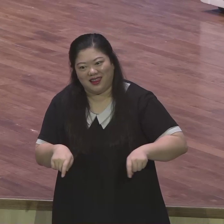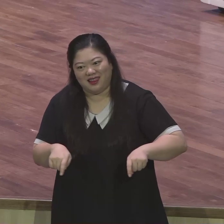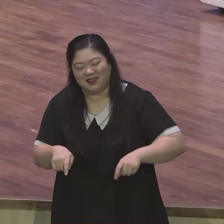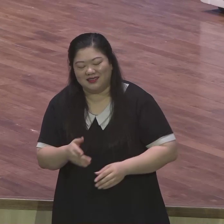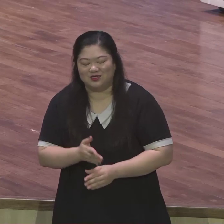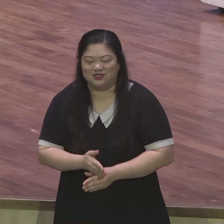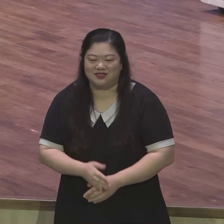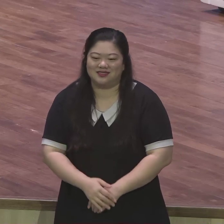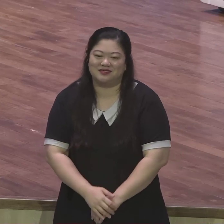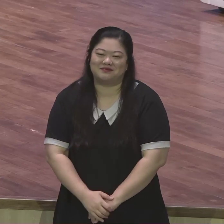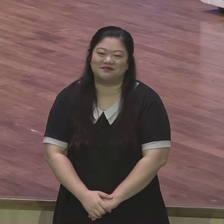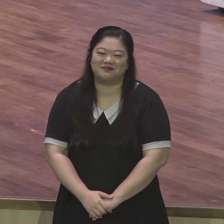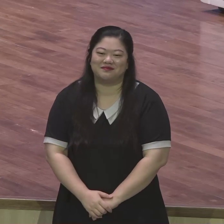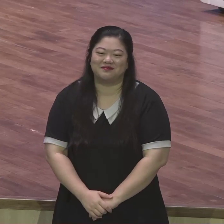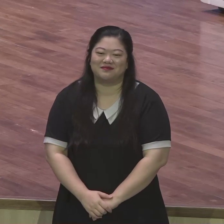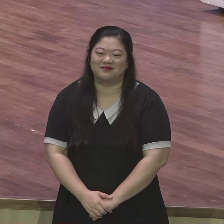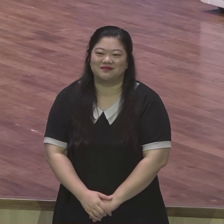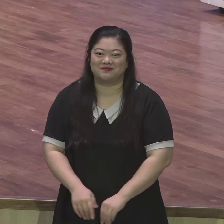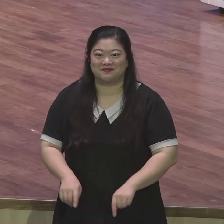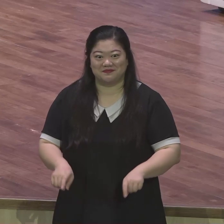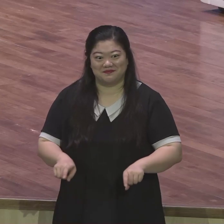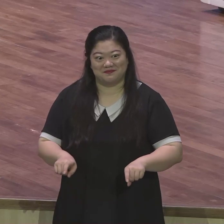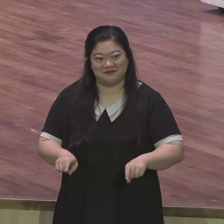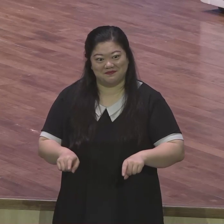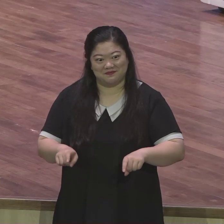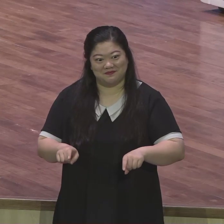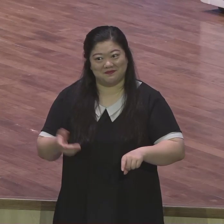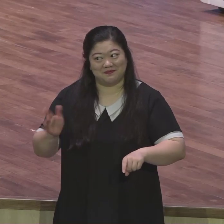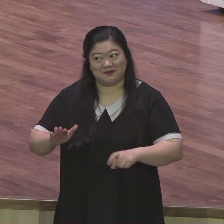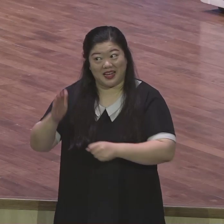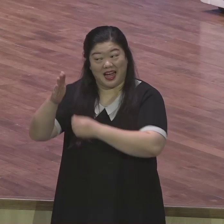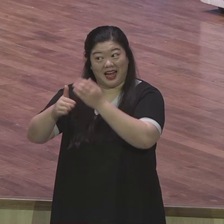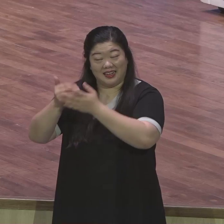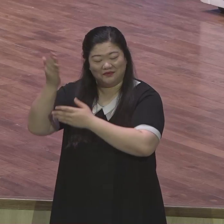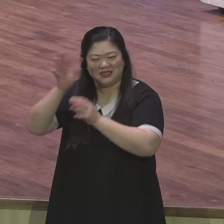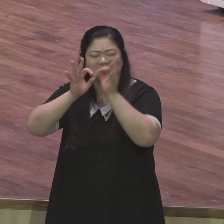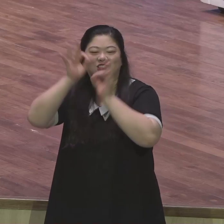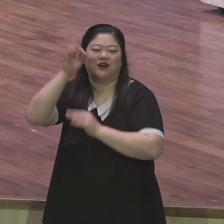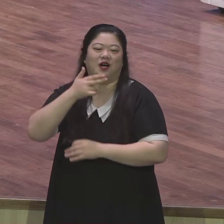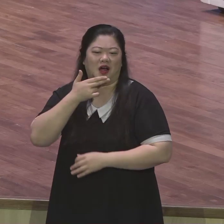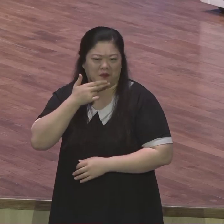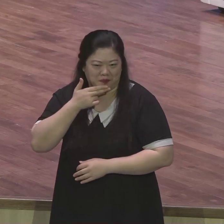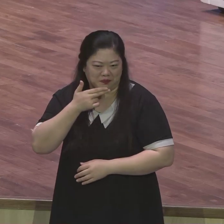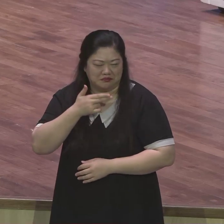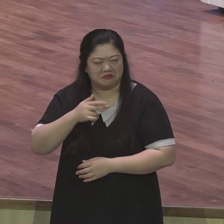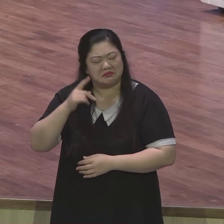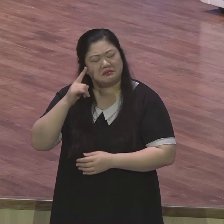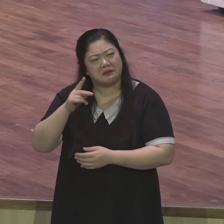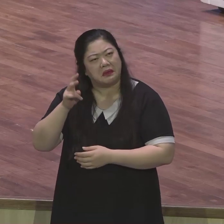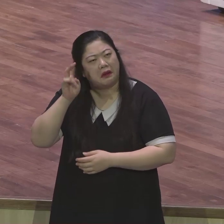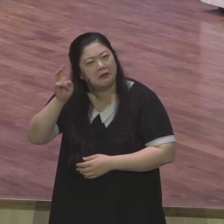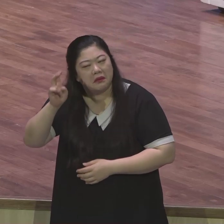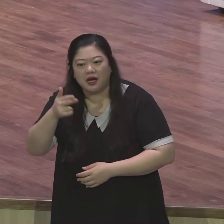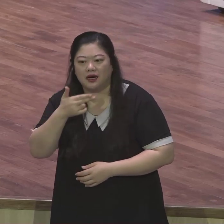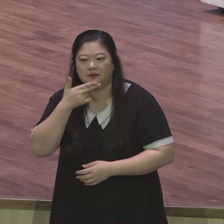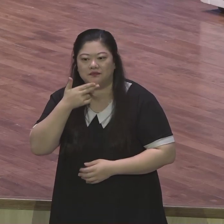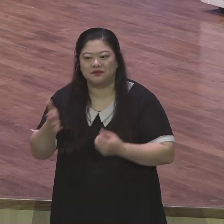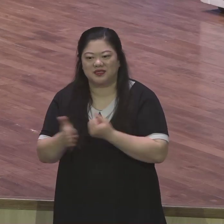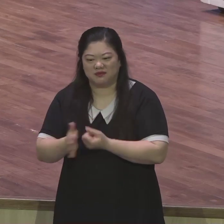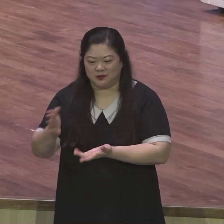두렵고 떨리지만 우리 하나님께서는 실수가 없으시고 우연이 없으신 완전한 하나님이시기에 오늘 말씀을 통해 사람의